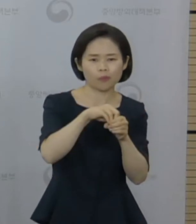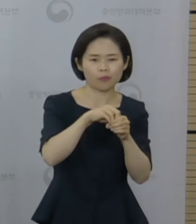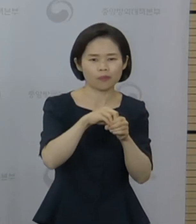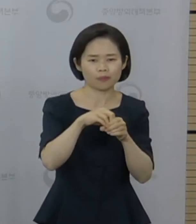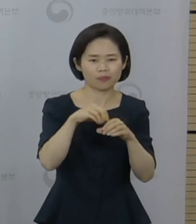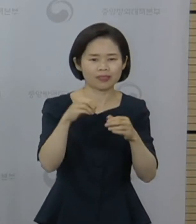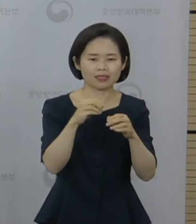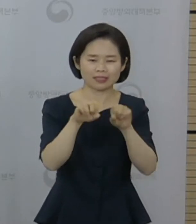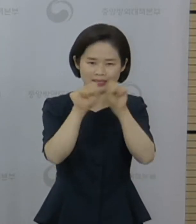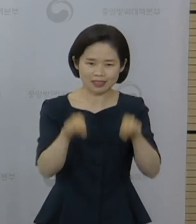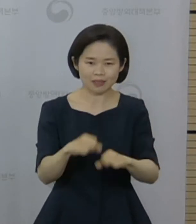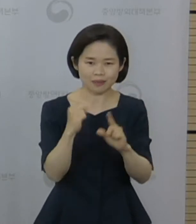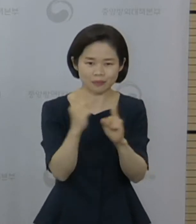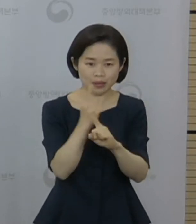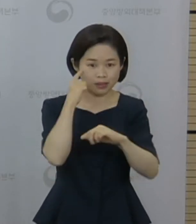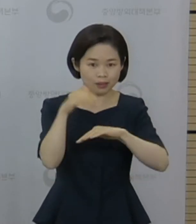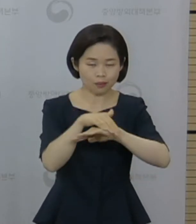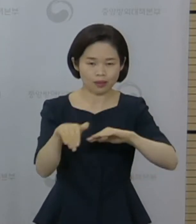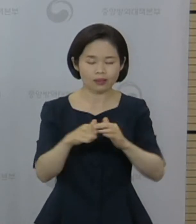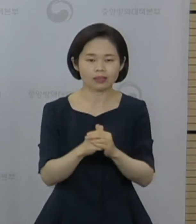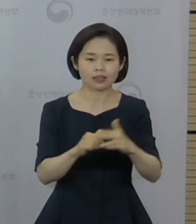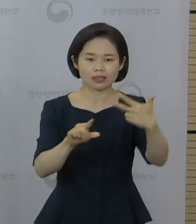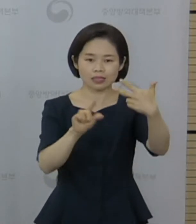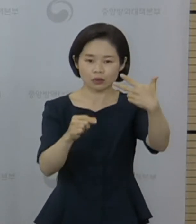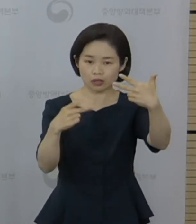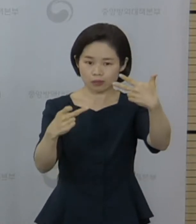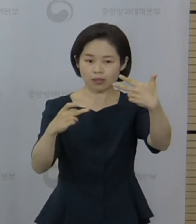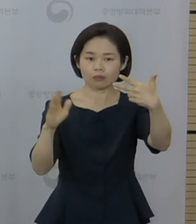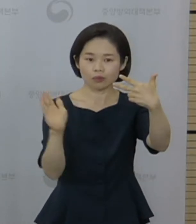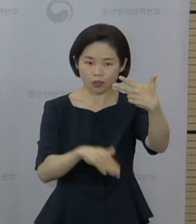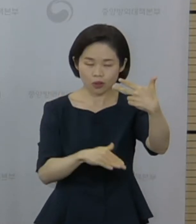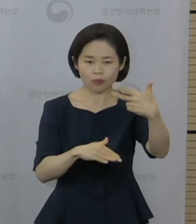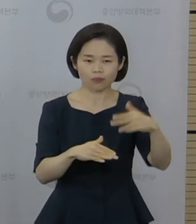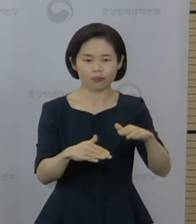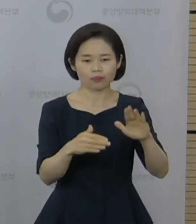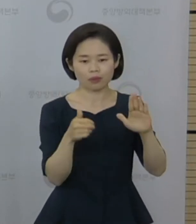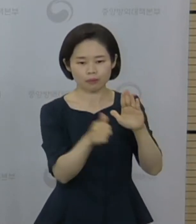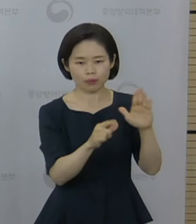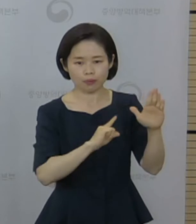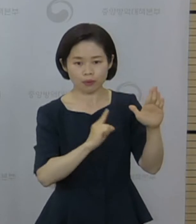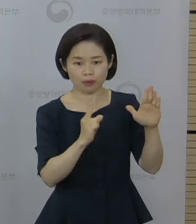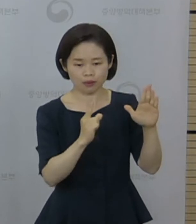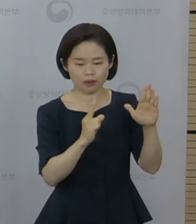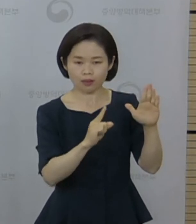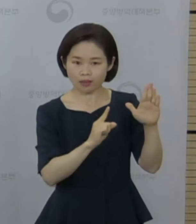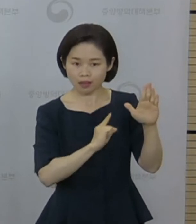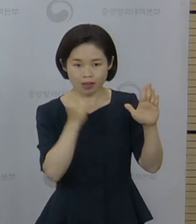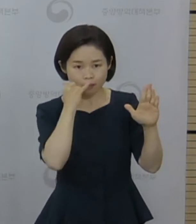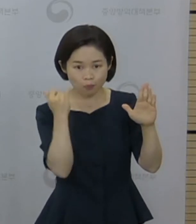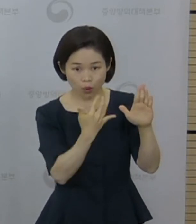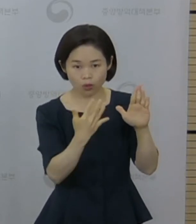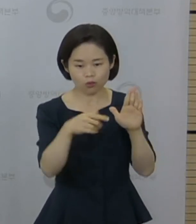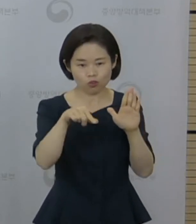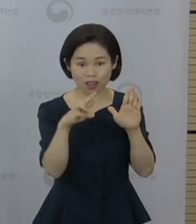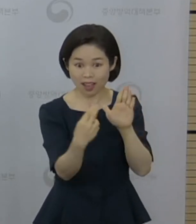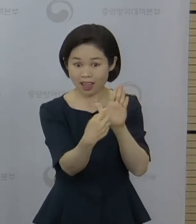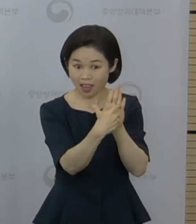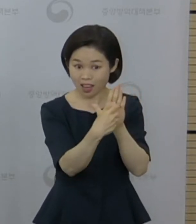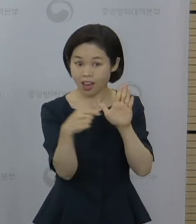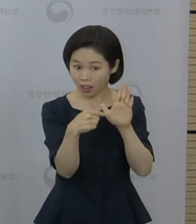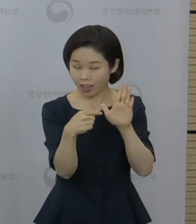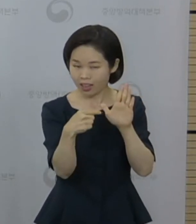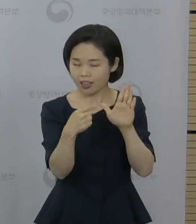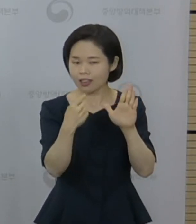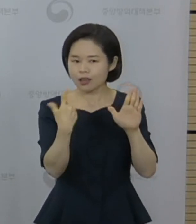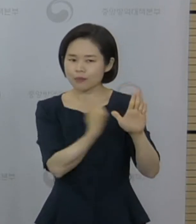있습니다. 오는 7월 12일부터는 전자출입명부 화면에서 예방접종 증명서 발급을 추가로